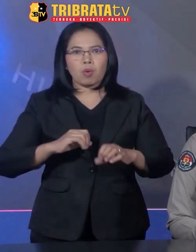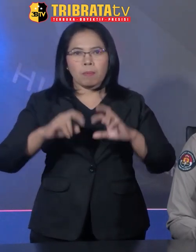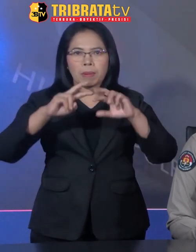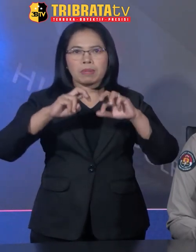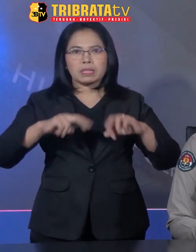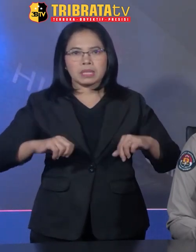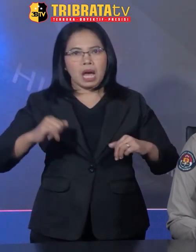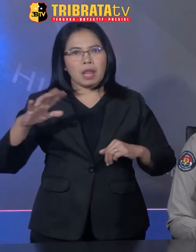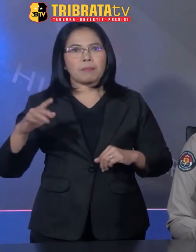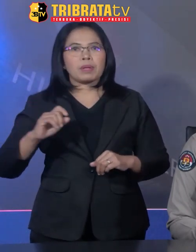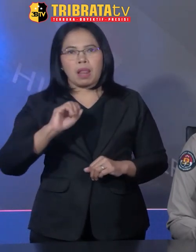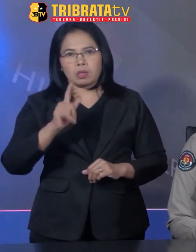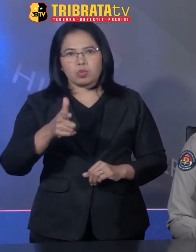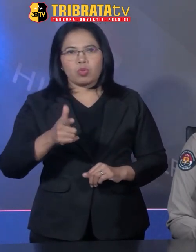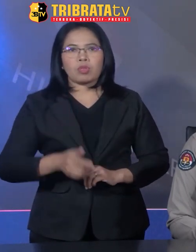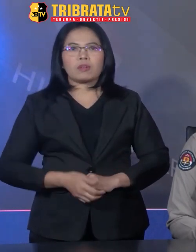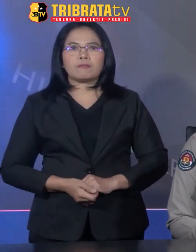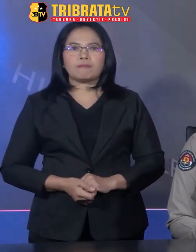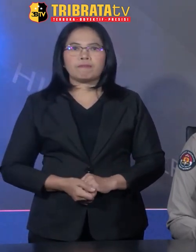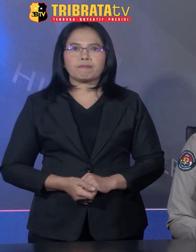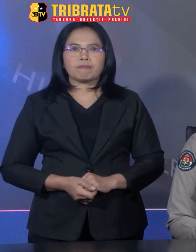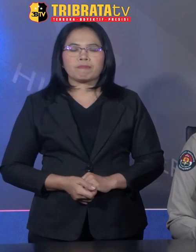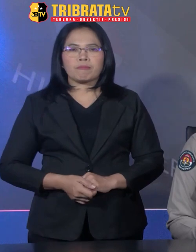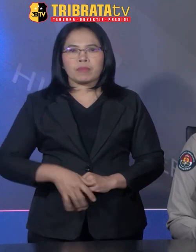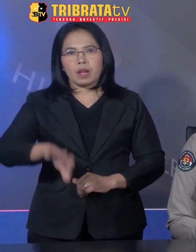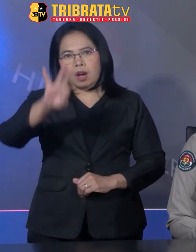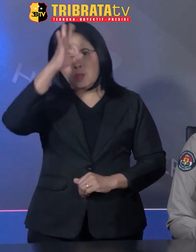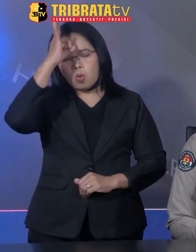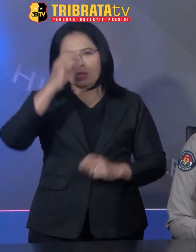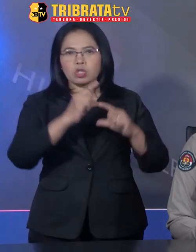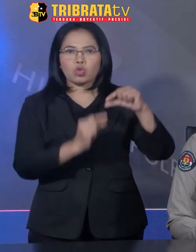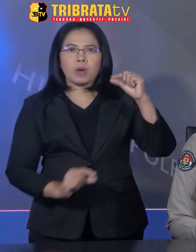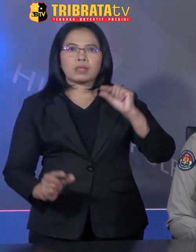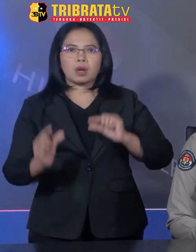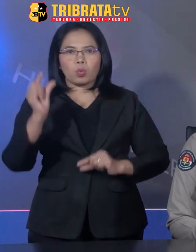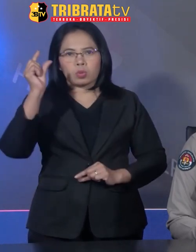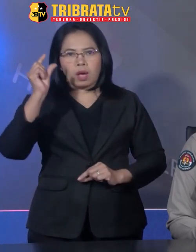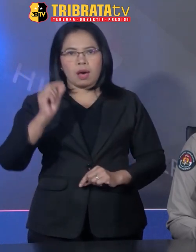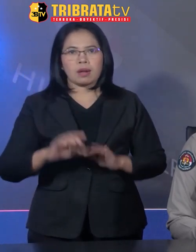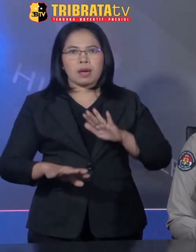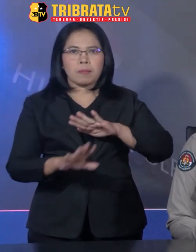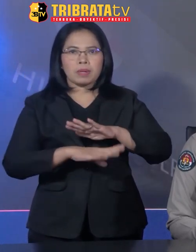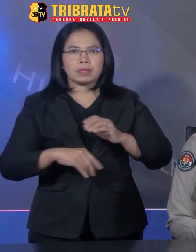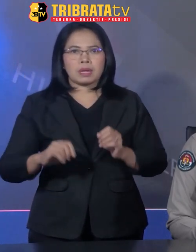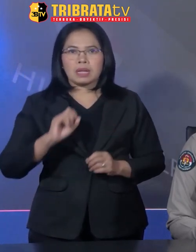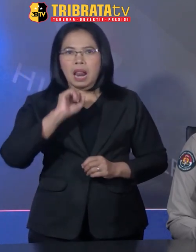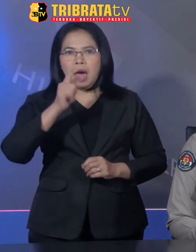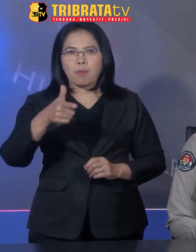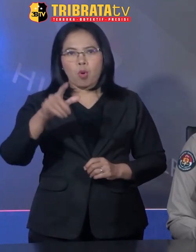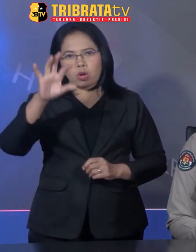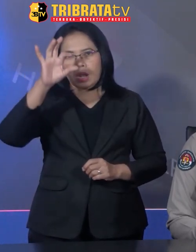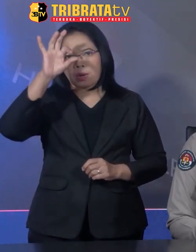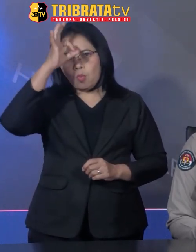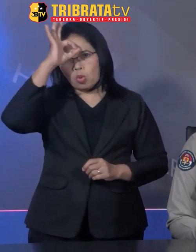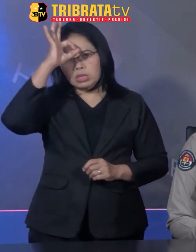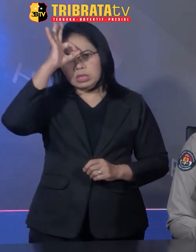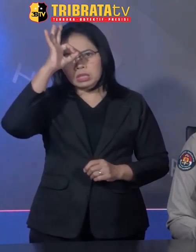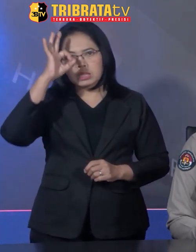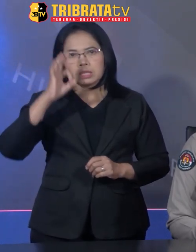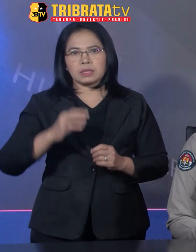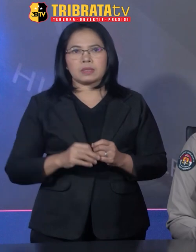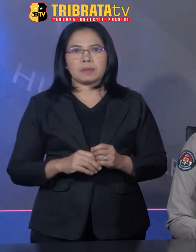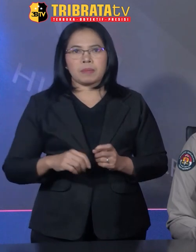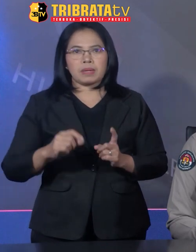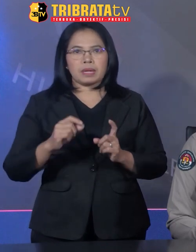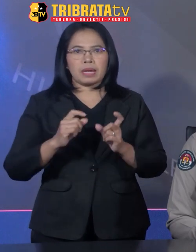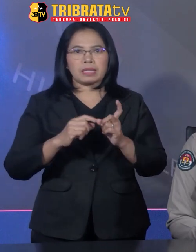pemeriksaan lebih lanjut. Kemudian, Polda Sumatra Utara berdasarkan laporan polisi kepada